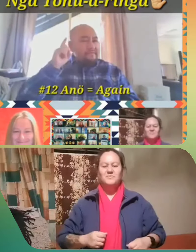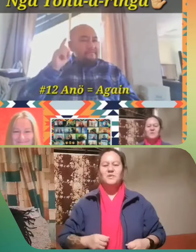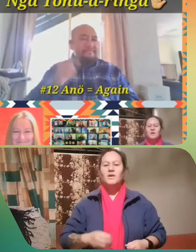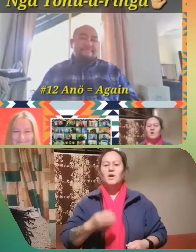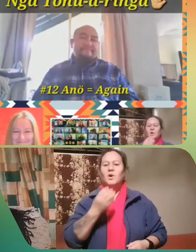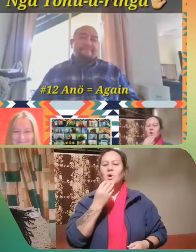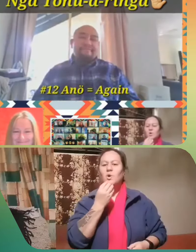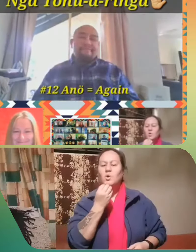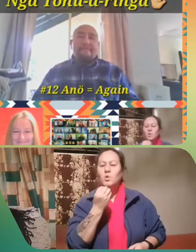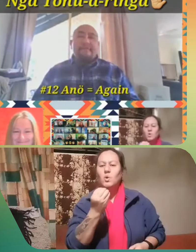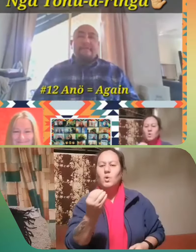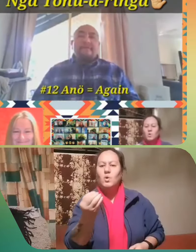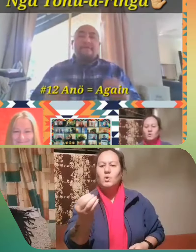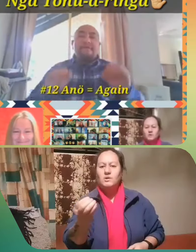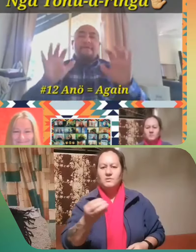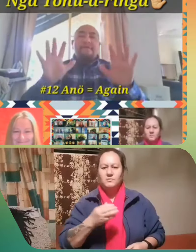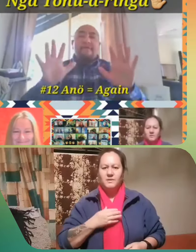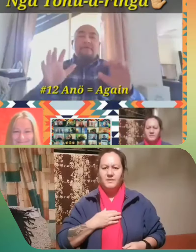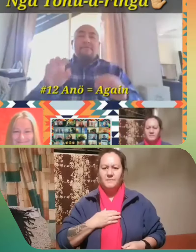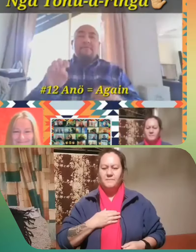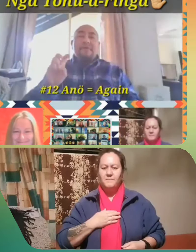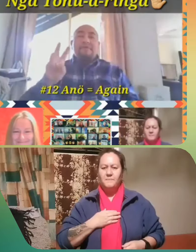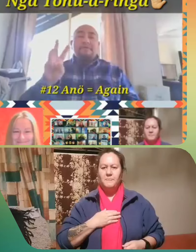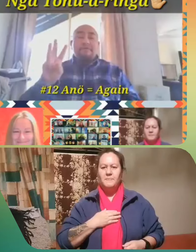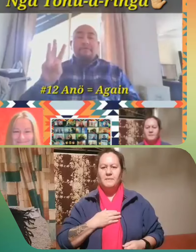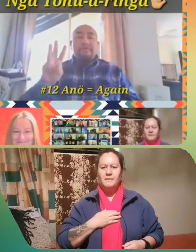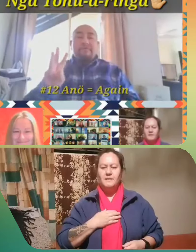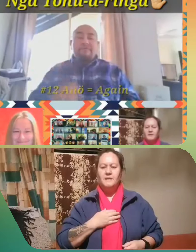Rangirua. Kōrero mai.